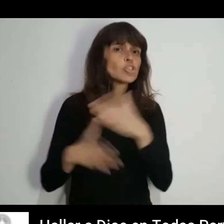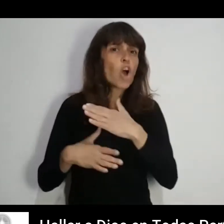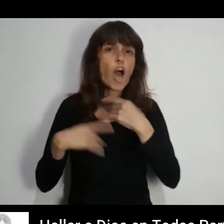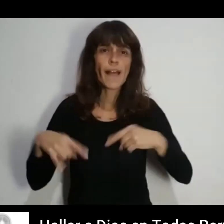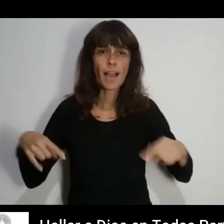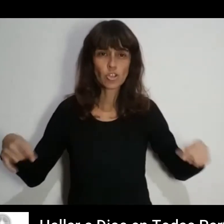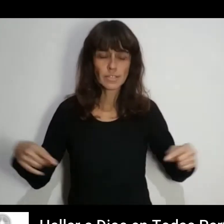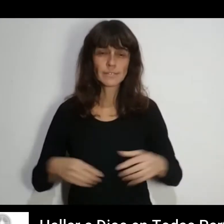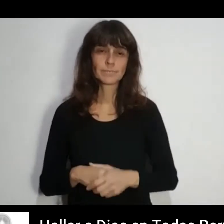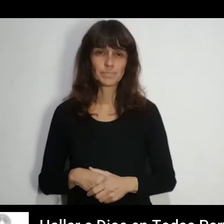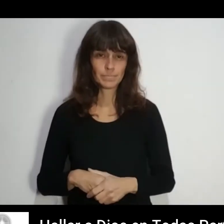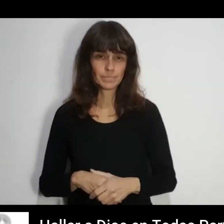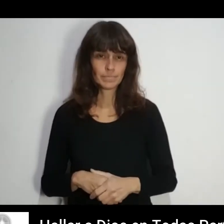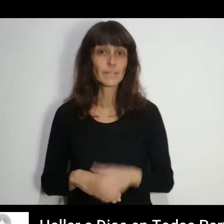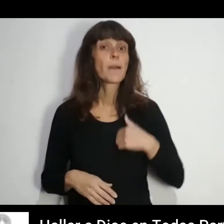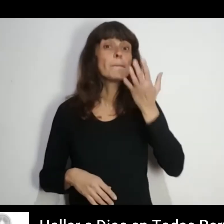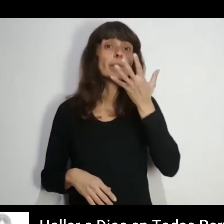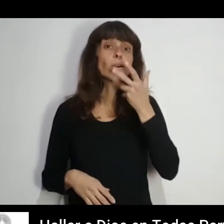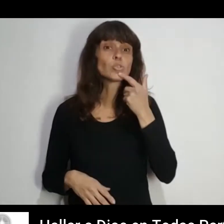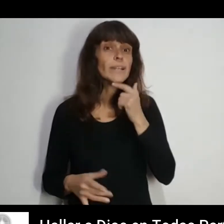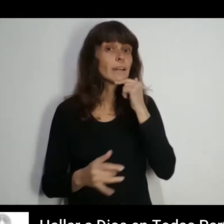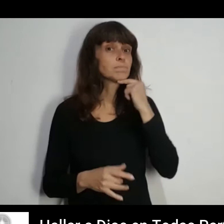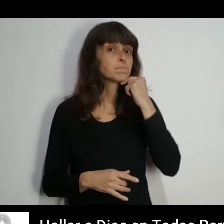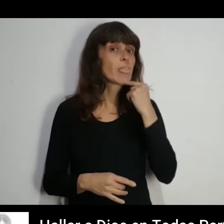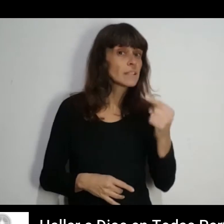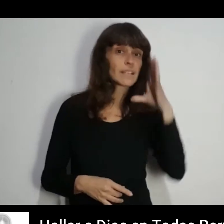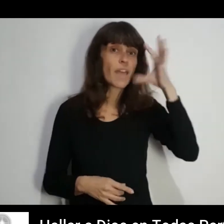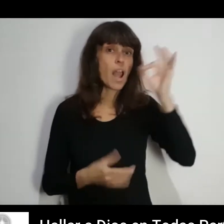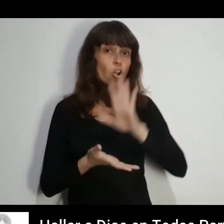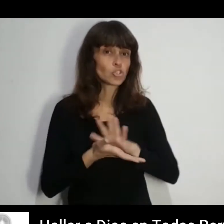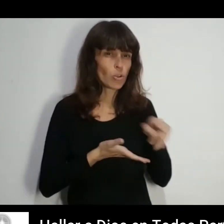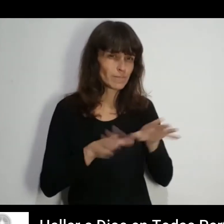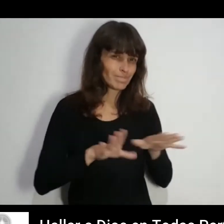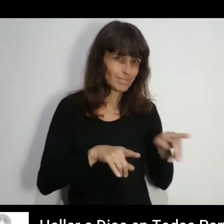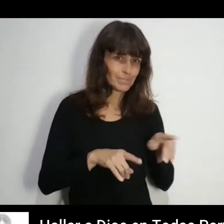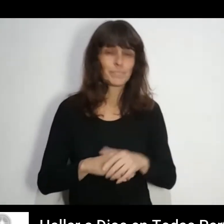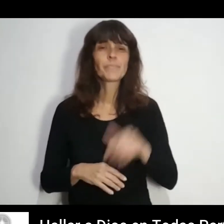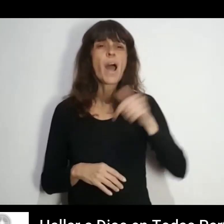Encontrar a Dios en todas las cosas Me gustaría decirte algo al respecto